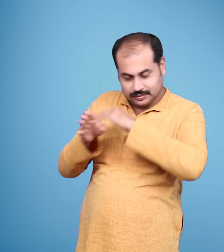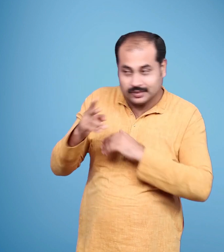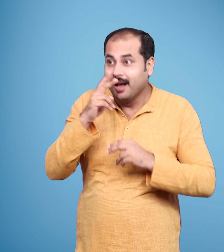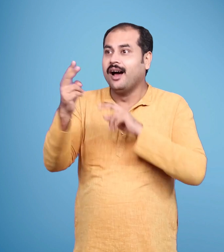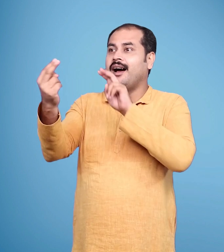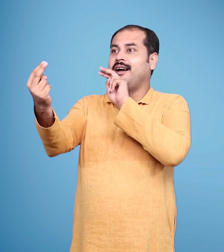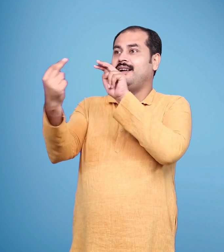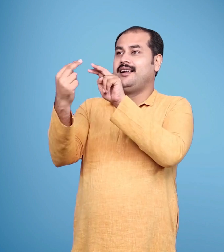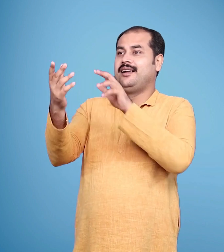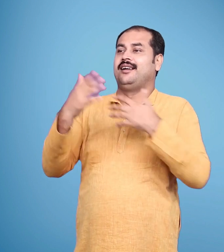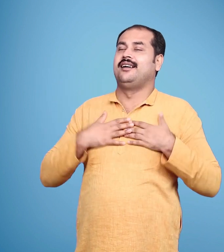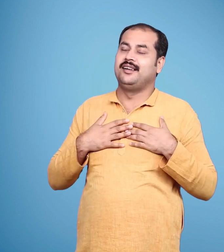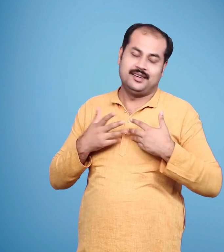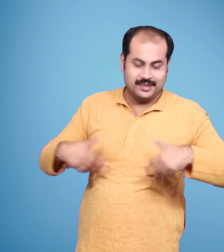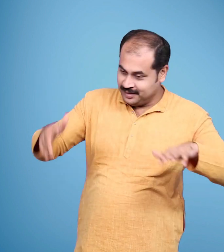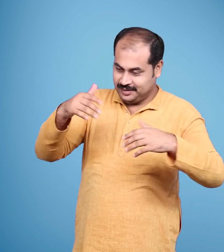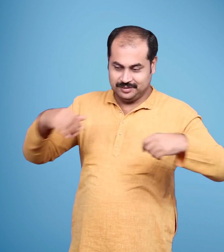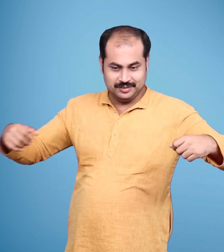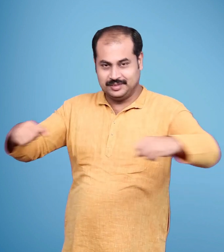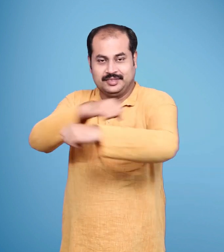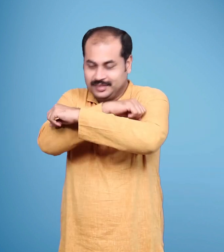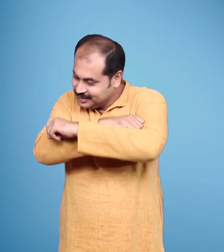मा ने आगे बढ़कर पुत्र को गले लगा लिया